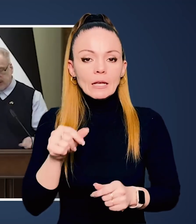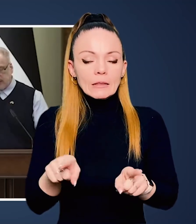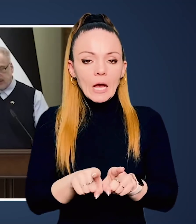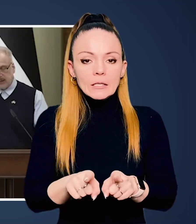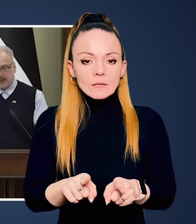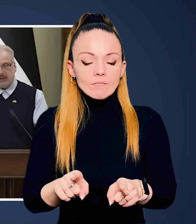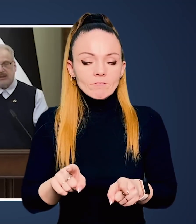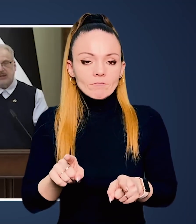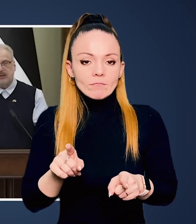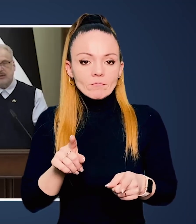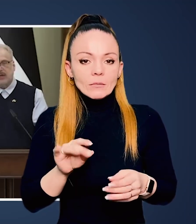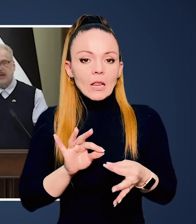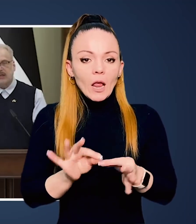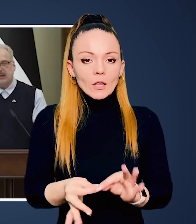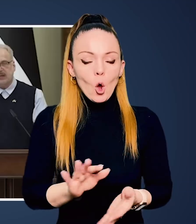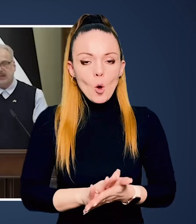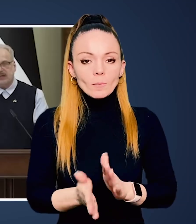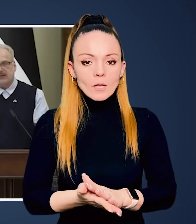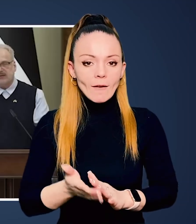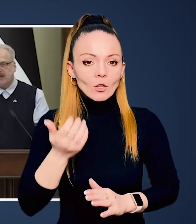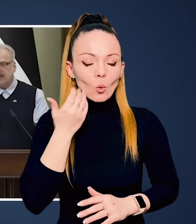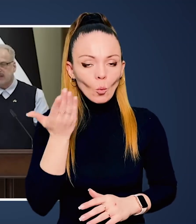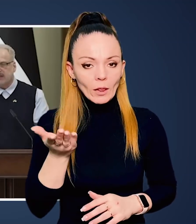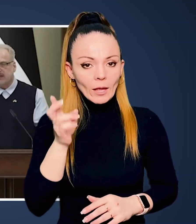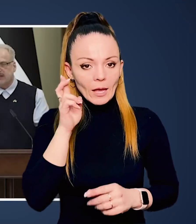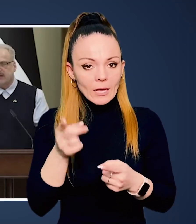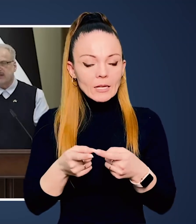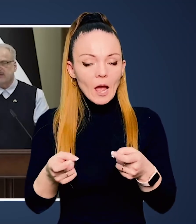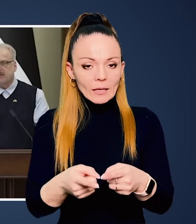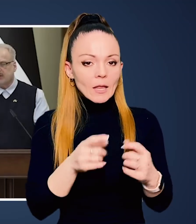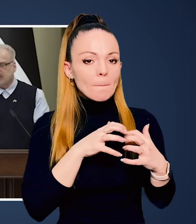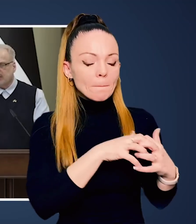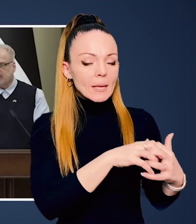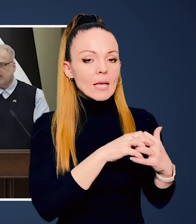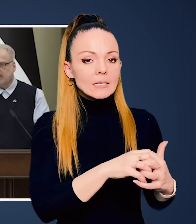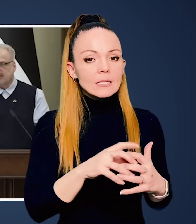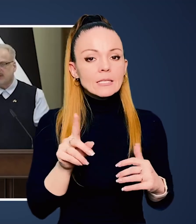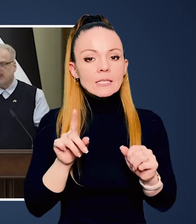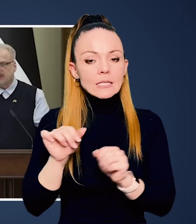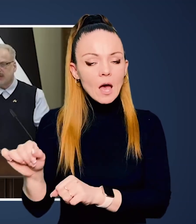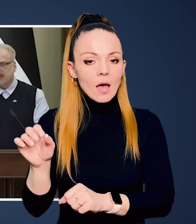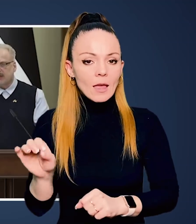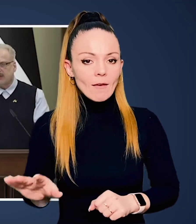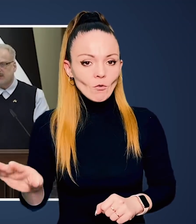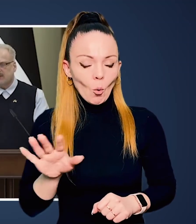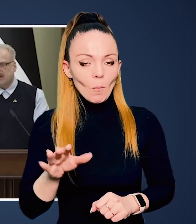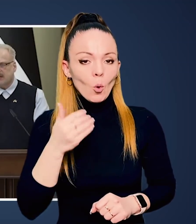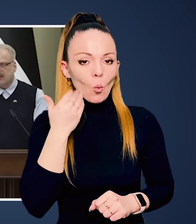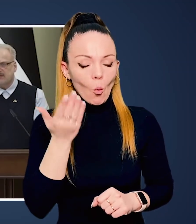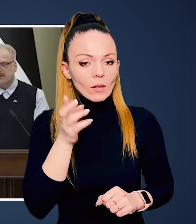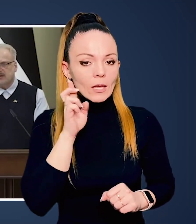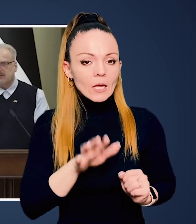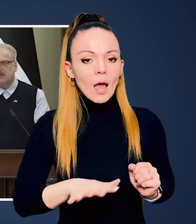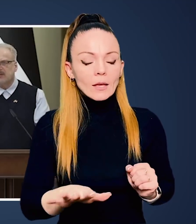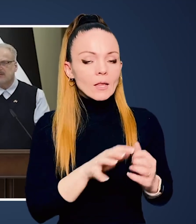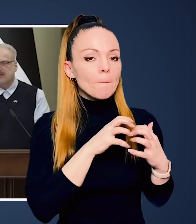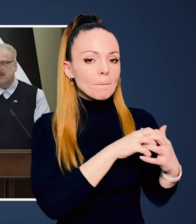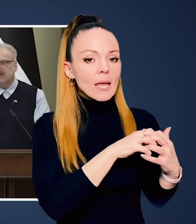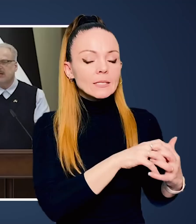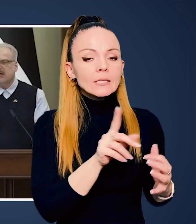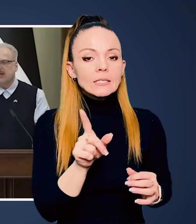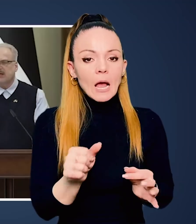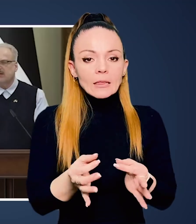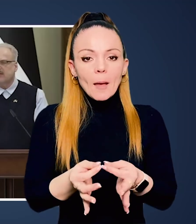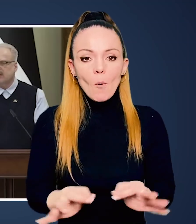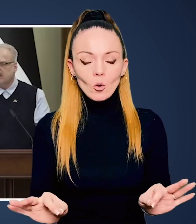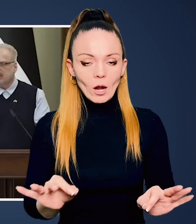з Україною за таких складних обставин, коли Україна б'ється за Європу, коли вона б